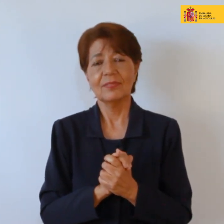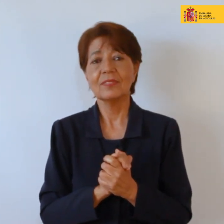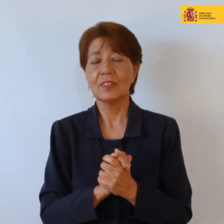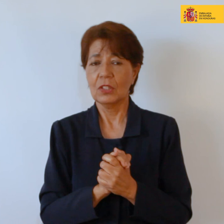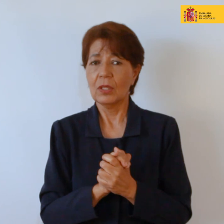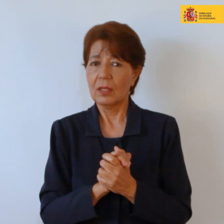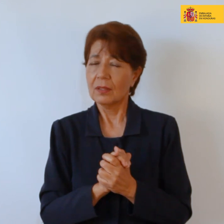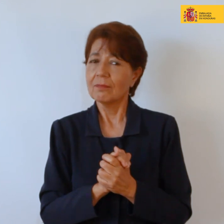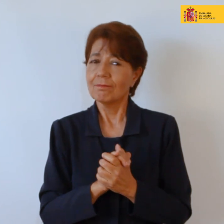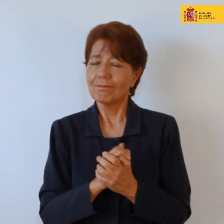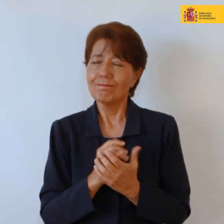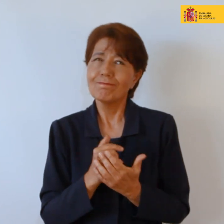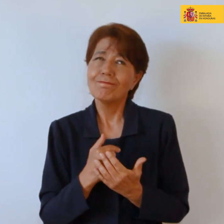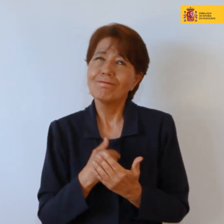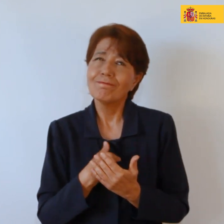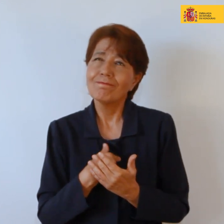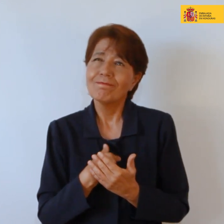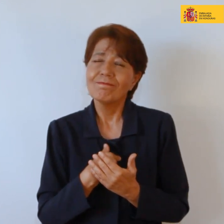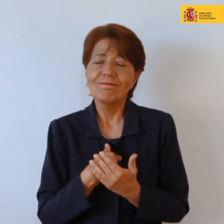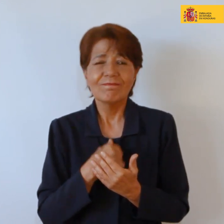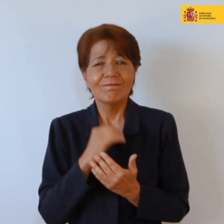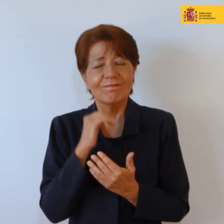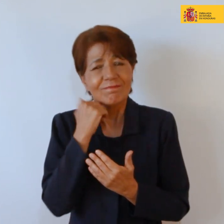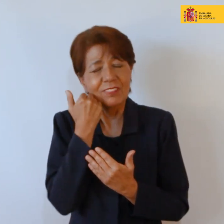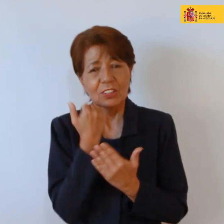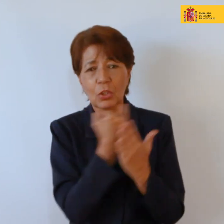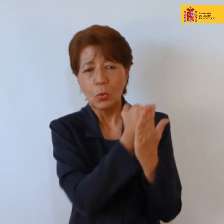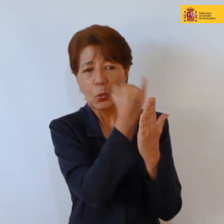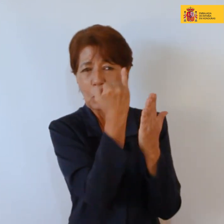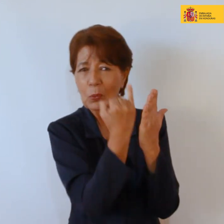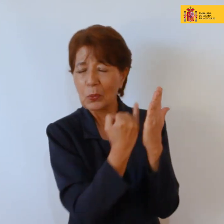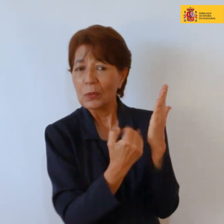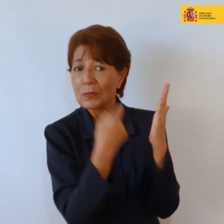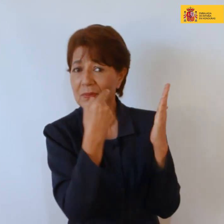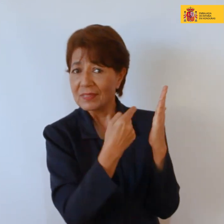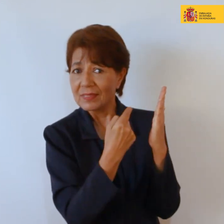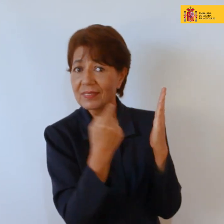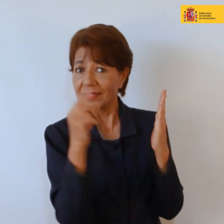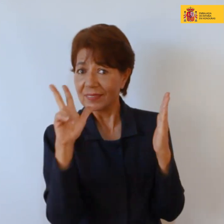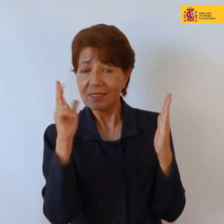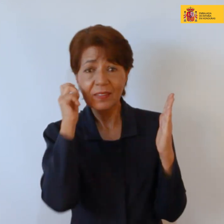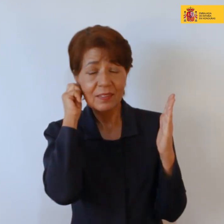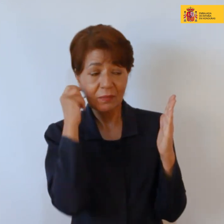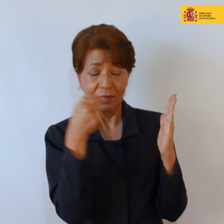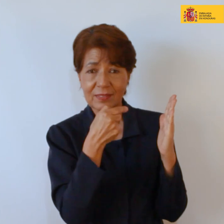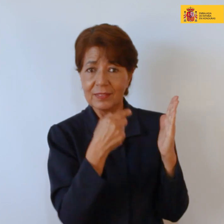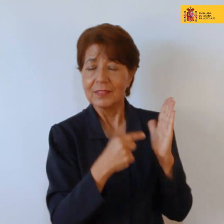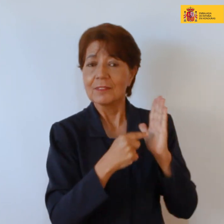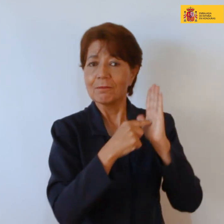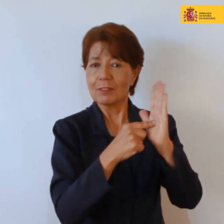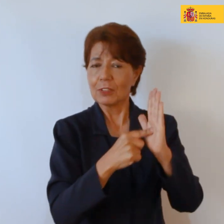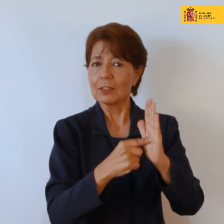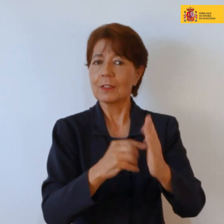quería que fuera como simplemente una pieza simbólica de de lucha y de